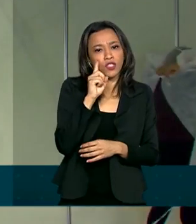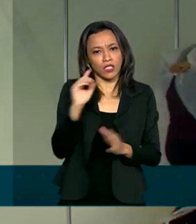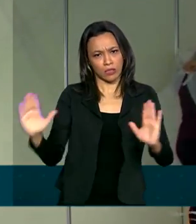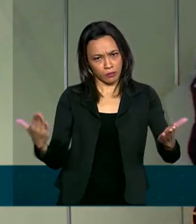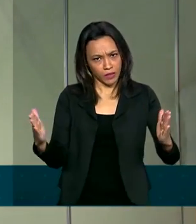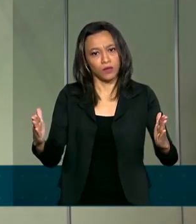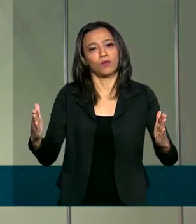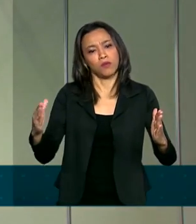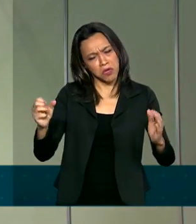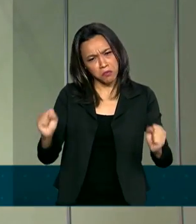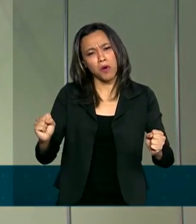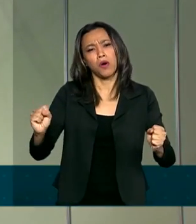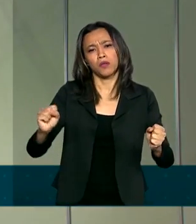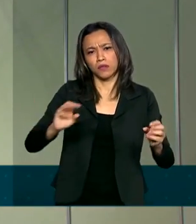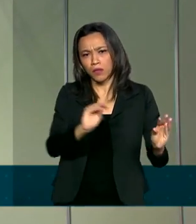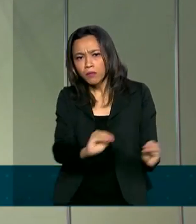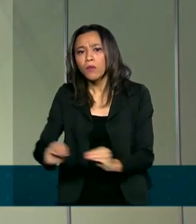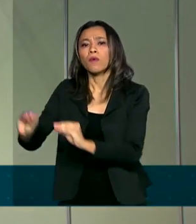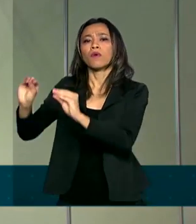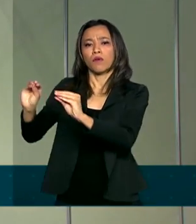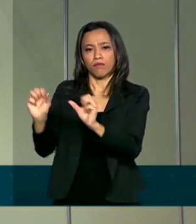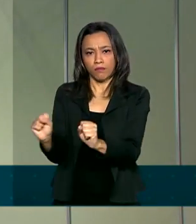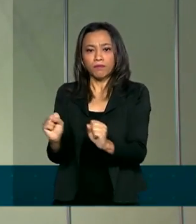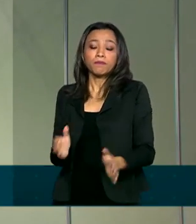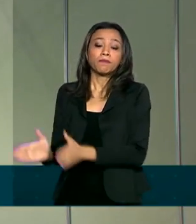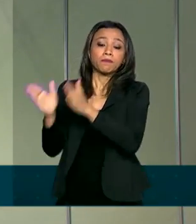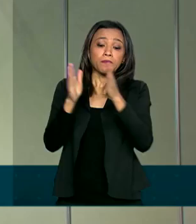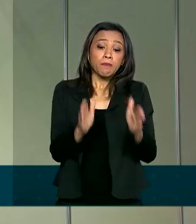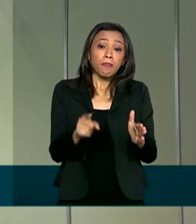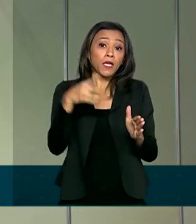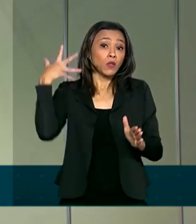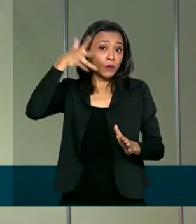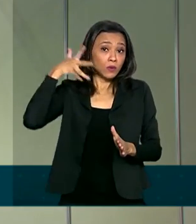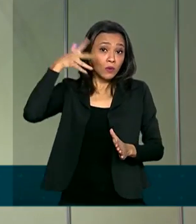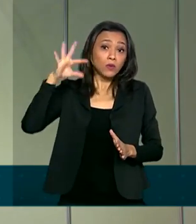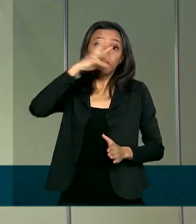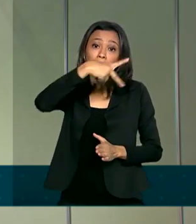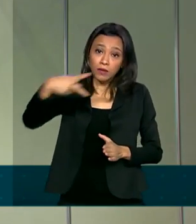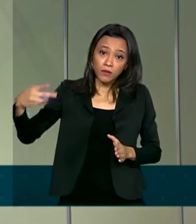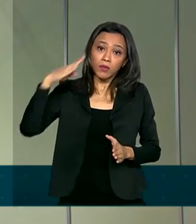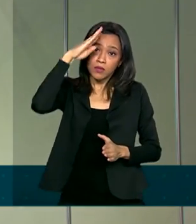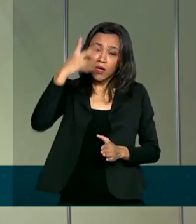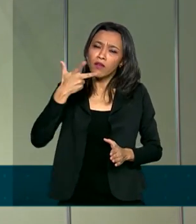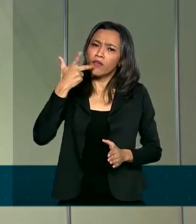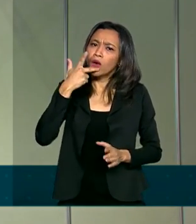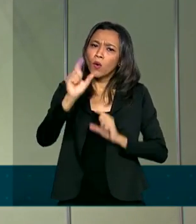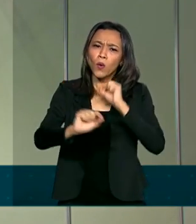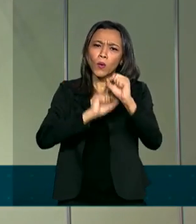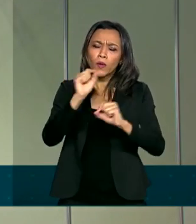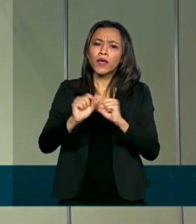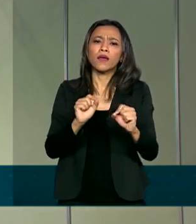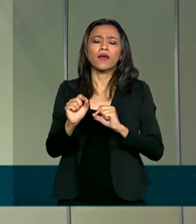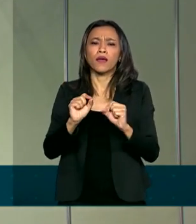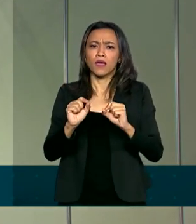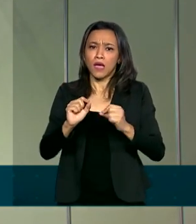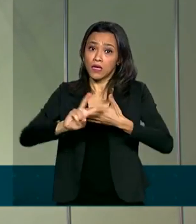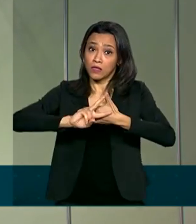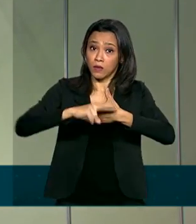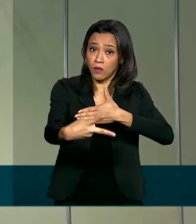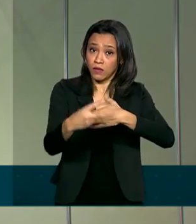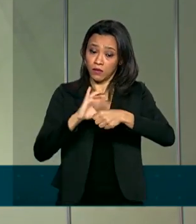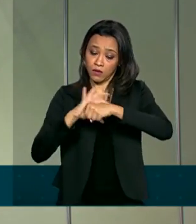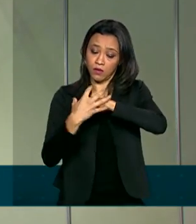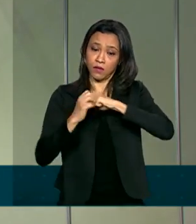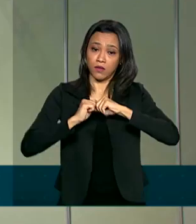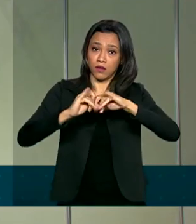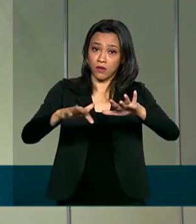E durante o discurso aqui na inauguração, o presidente Jair Bolsonaro falou sobre os impactos da pandemia do novo coronavírus